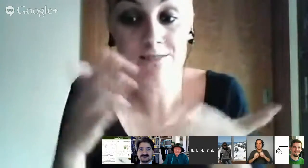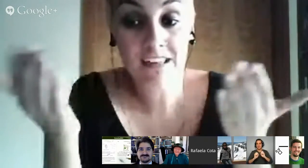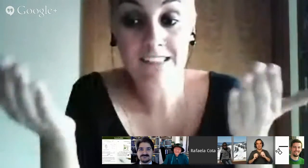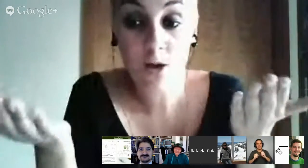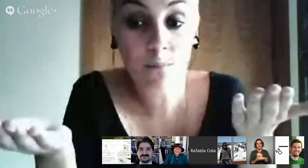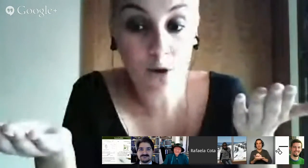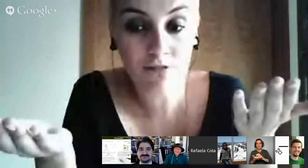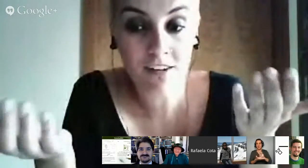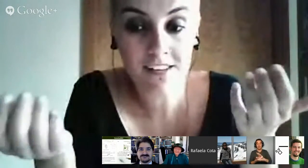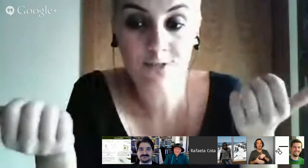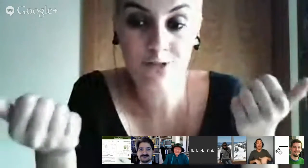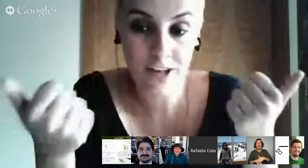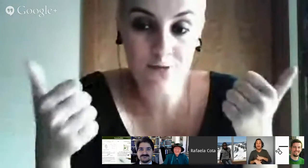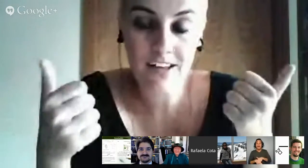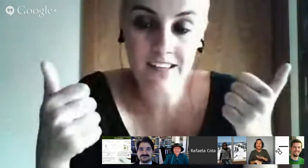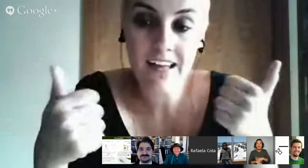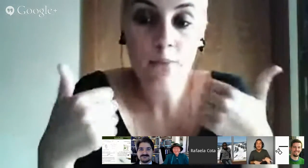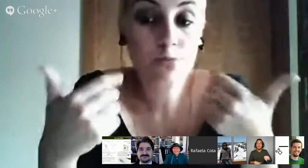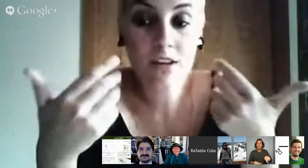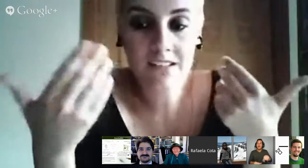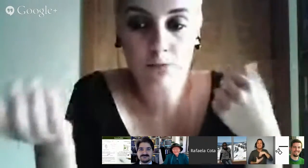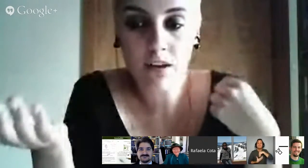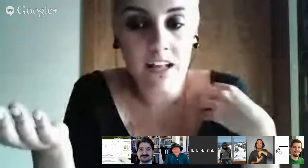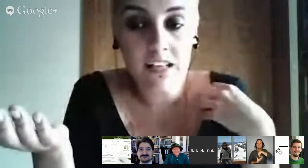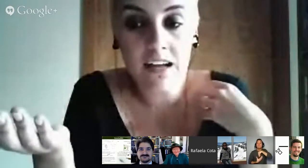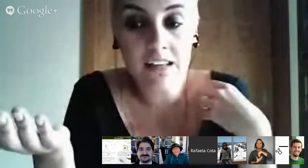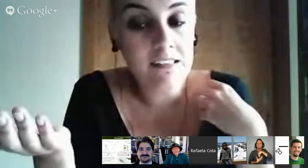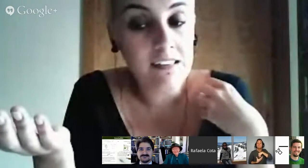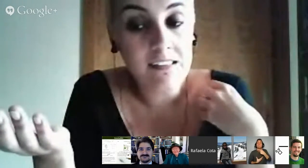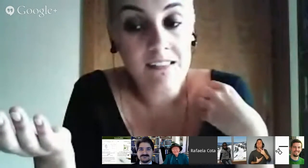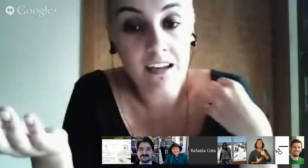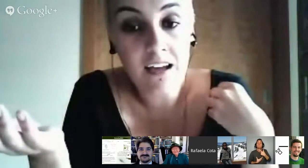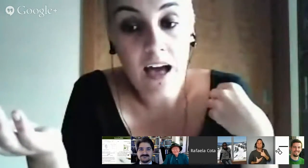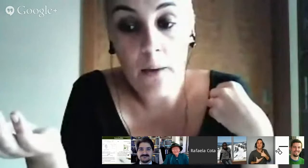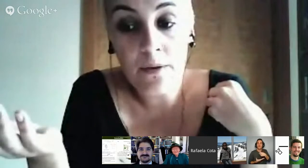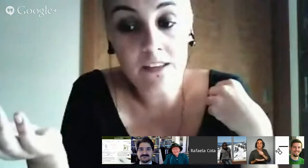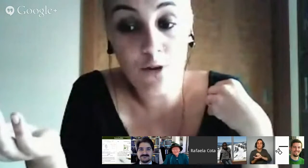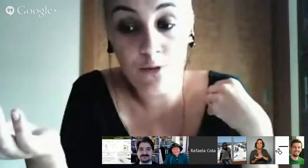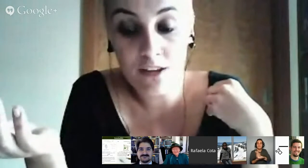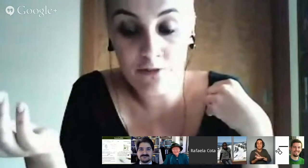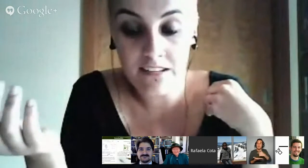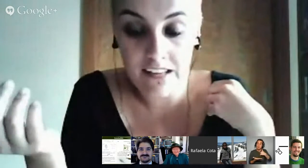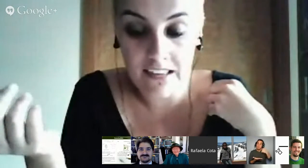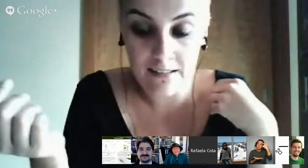isso é uma prova de que o signwriting poderia ser uma realidade e isso seria aprendido com muita facilidade